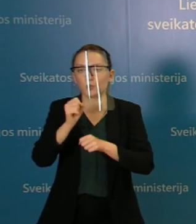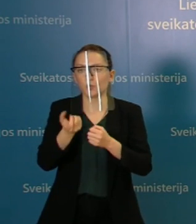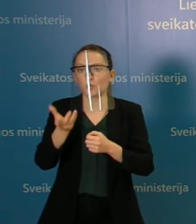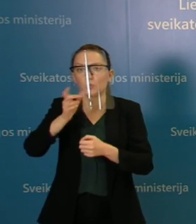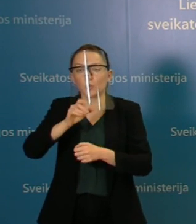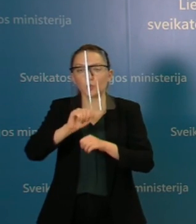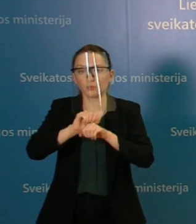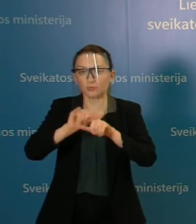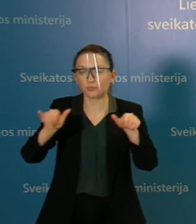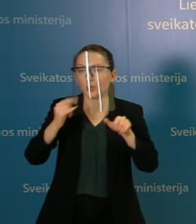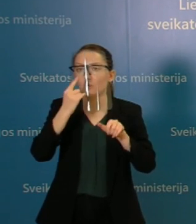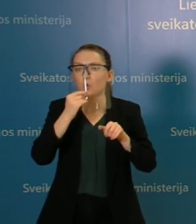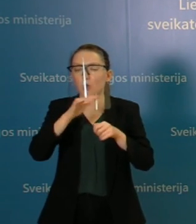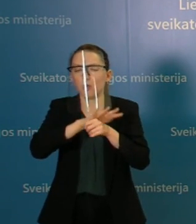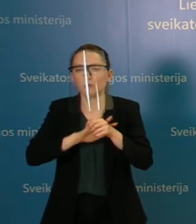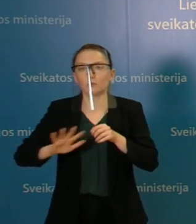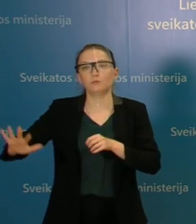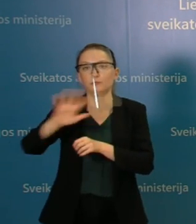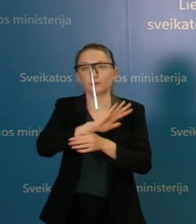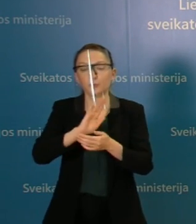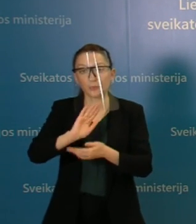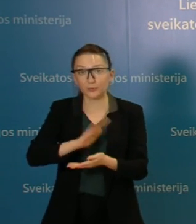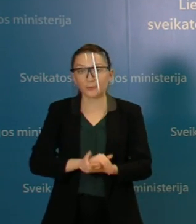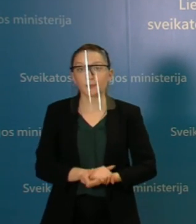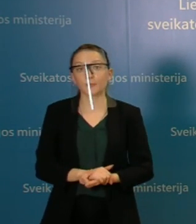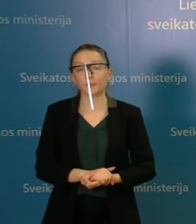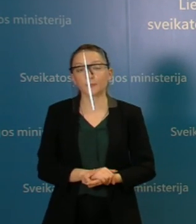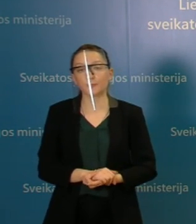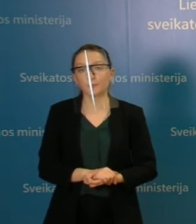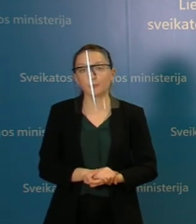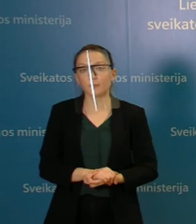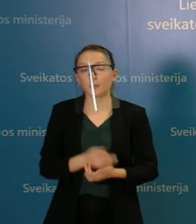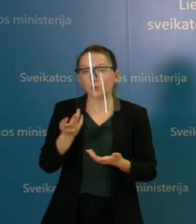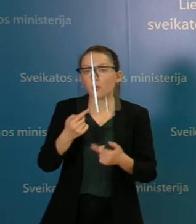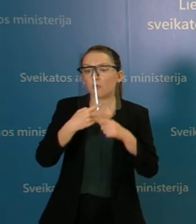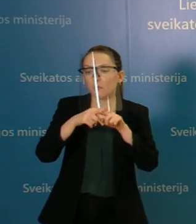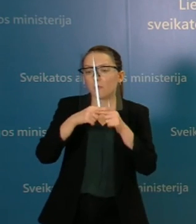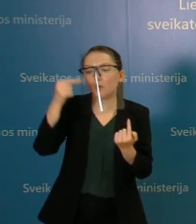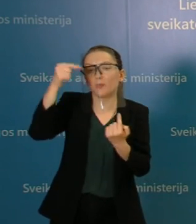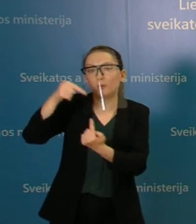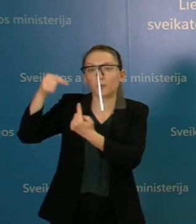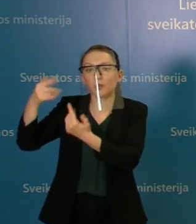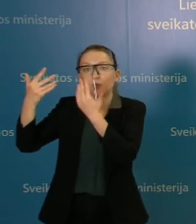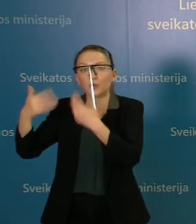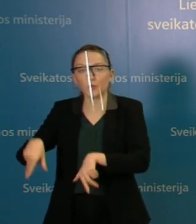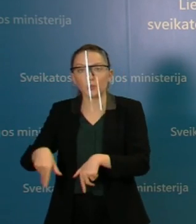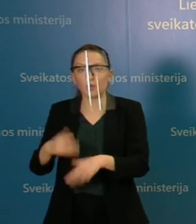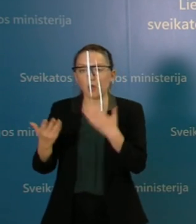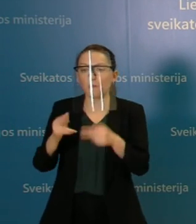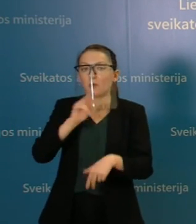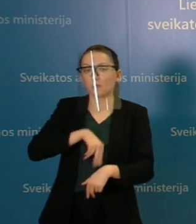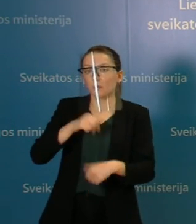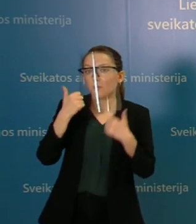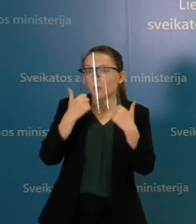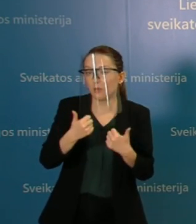labiau raudoną Lietuvos žemėlapį. Ir tos priemonės, kurios yra pritaikytos dabar arba jau veikia,